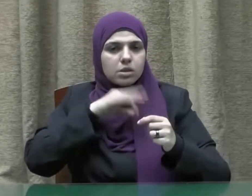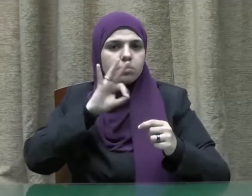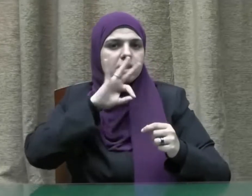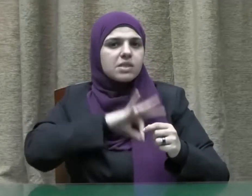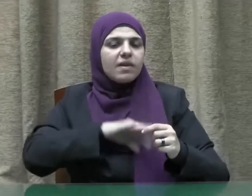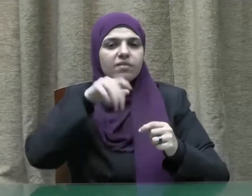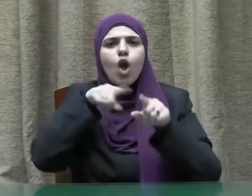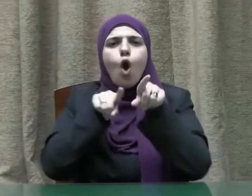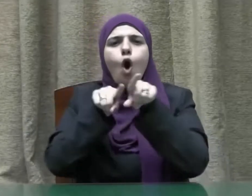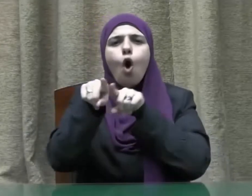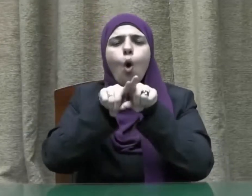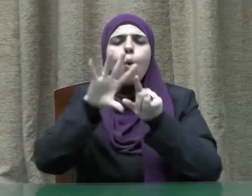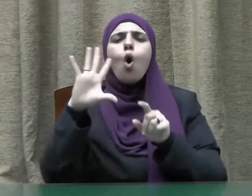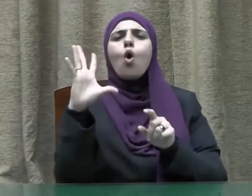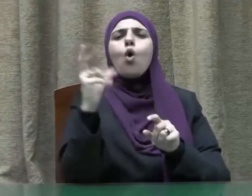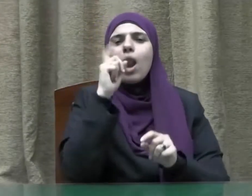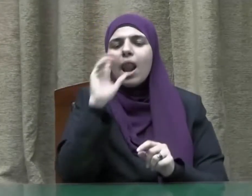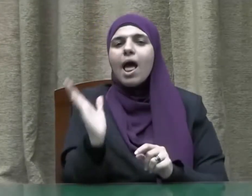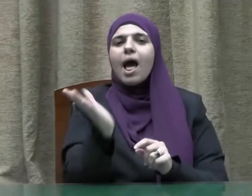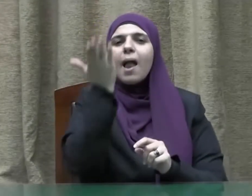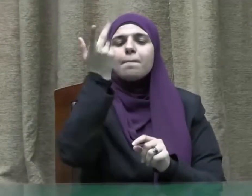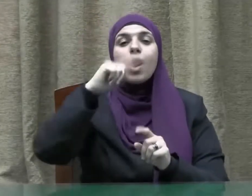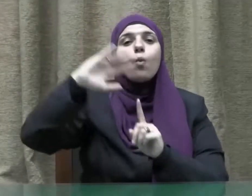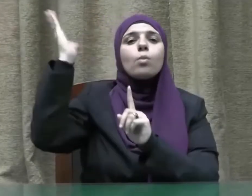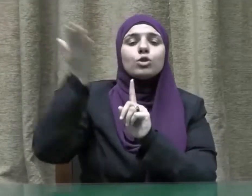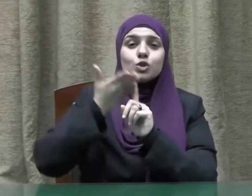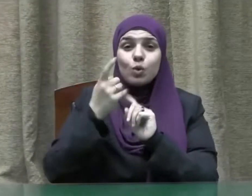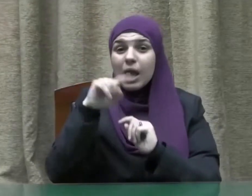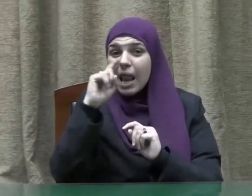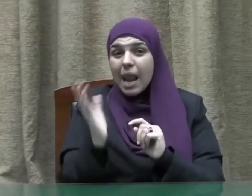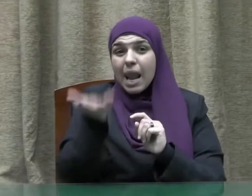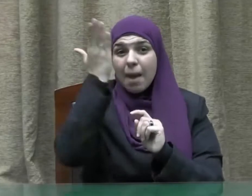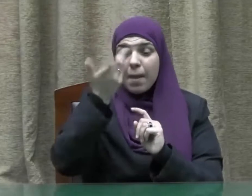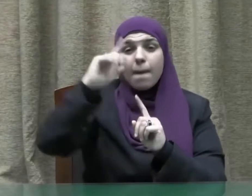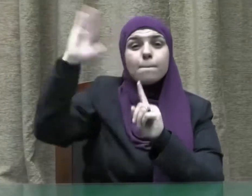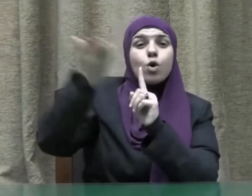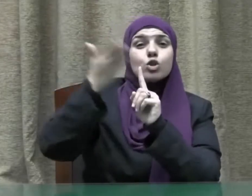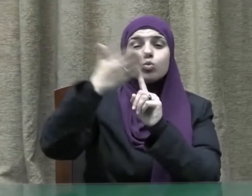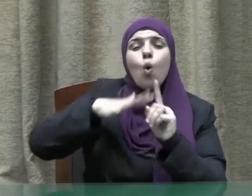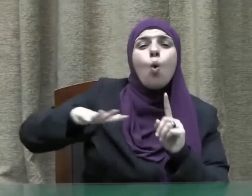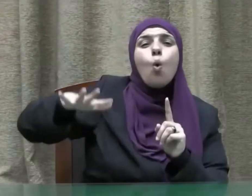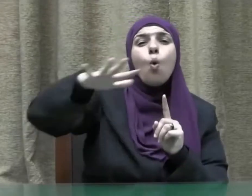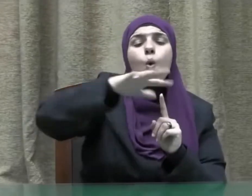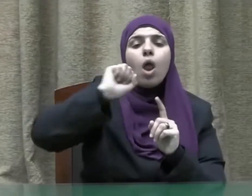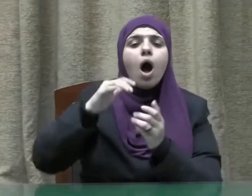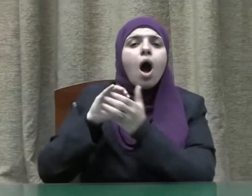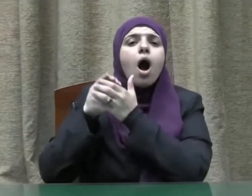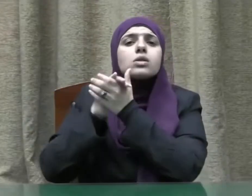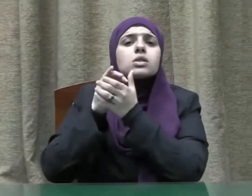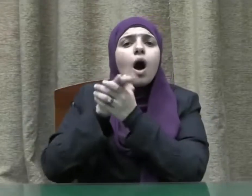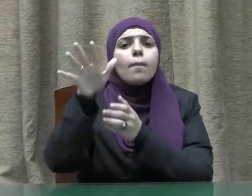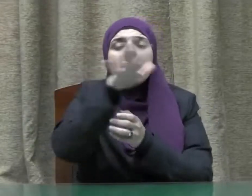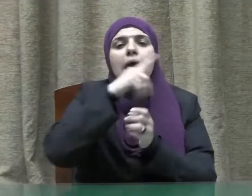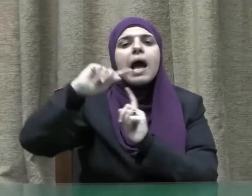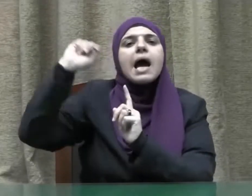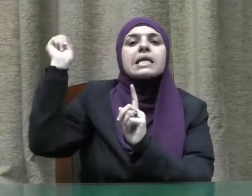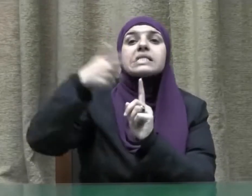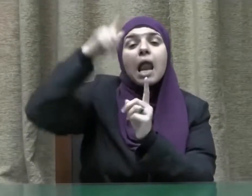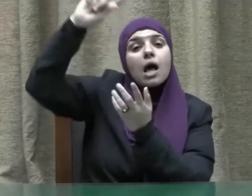جميع الأنبياء والمرسلين فالأنبياء والمرسلون جميعا أصحاب رسالة